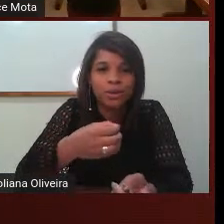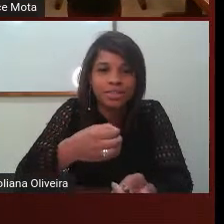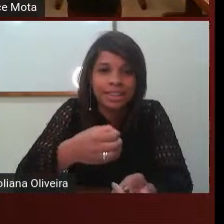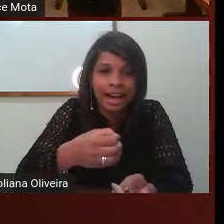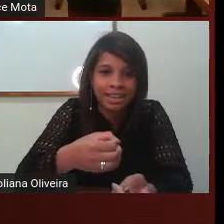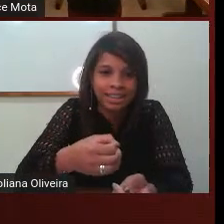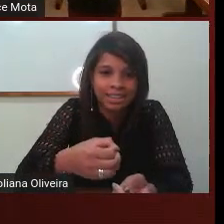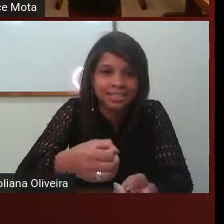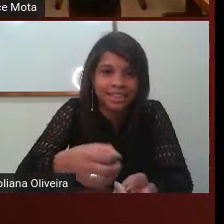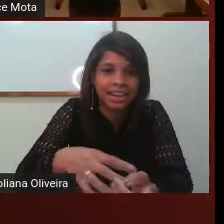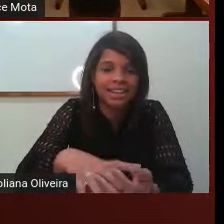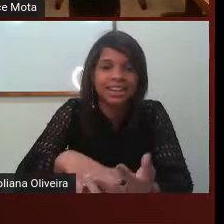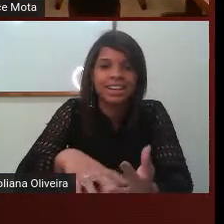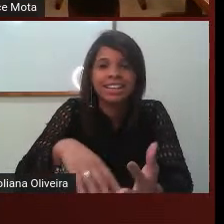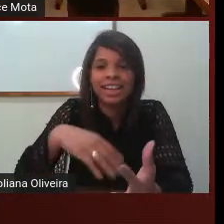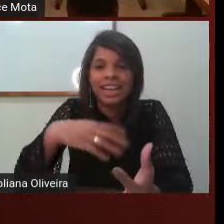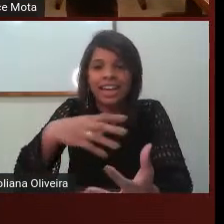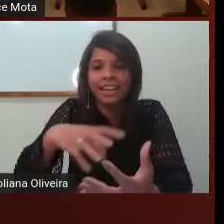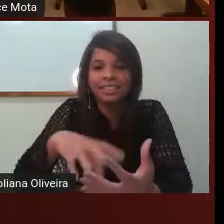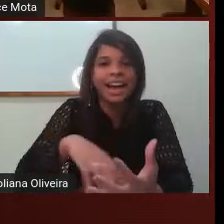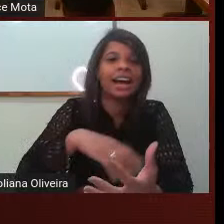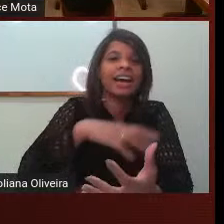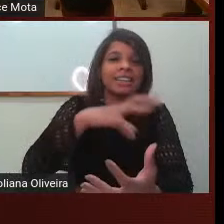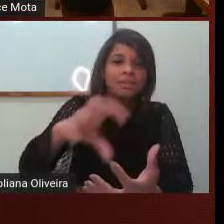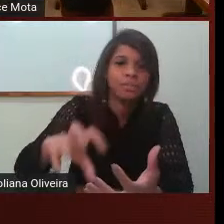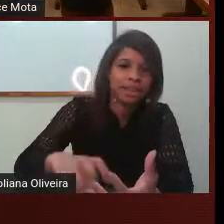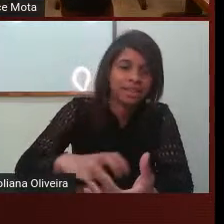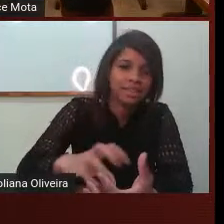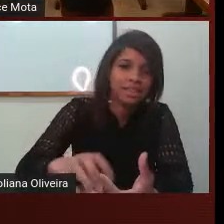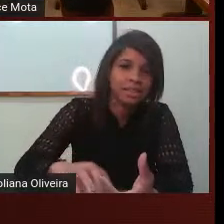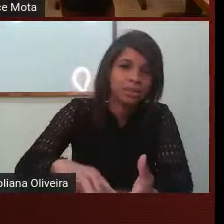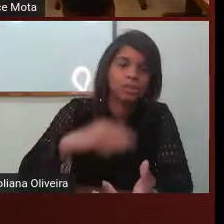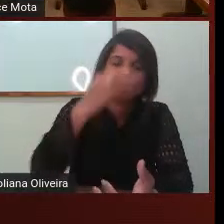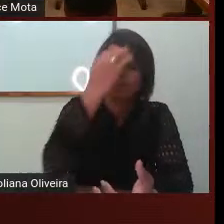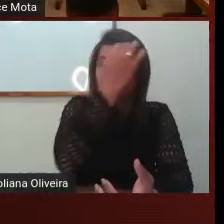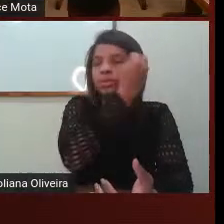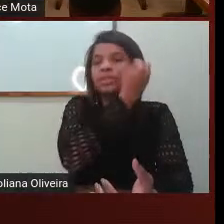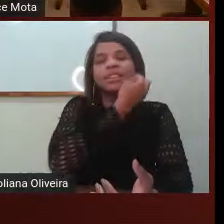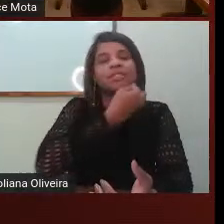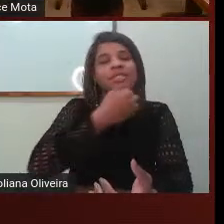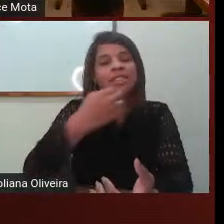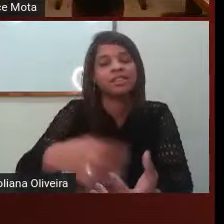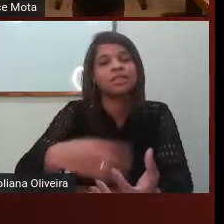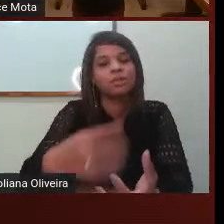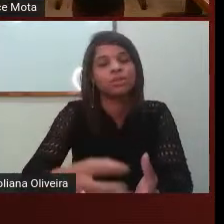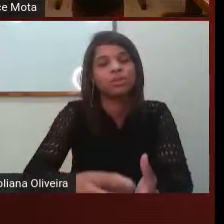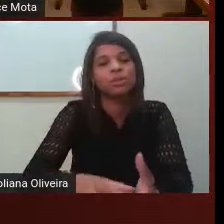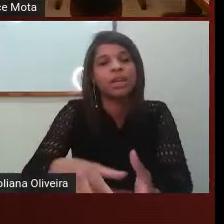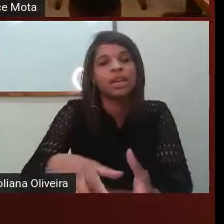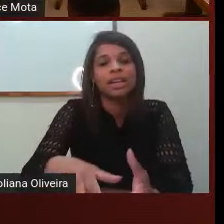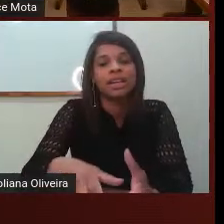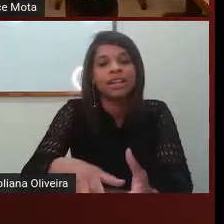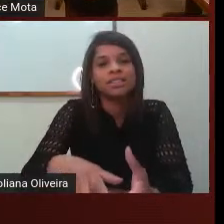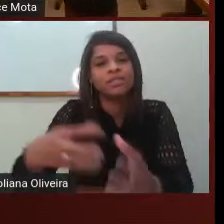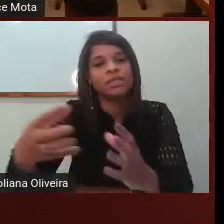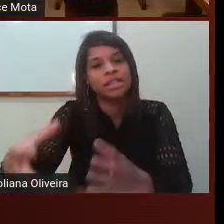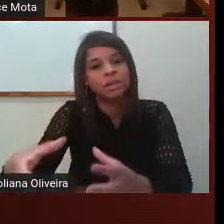convidada, tá? Que é da área também, dessa questão da deficiência do surdo. E se você,